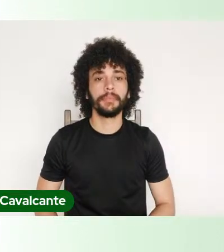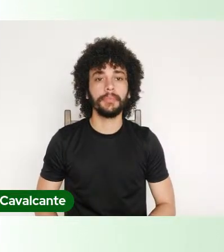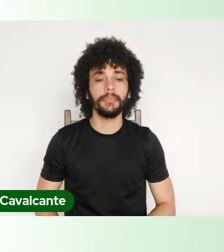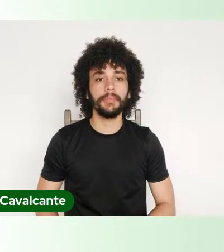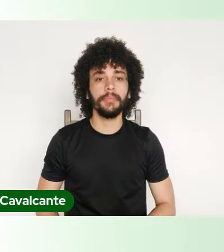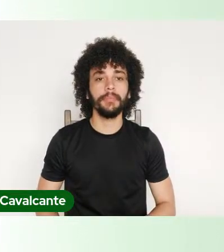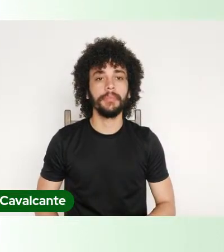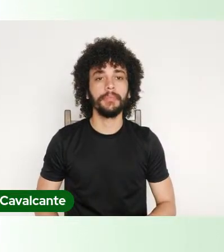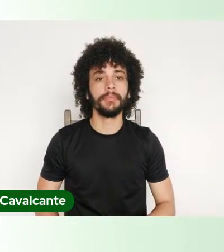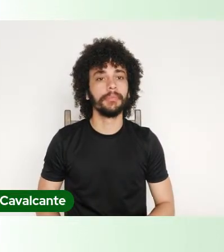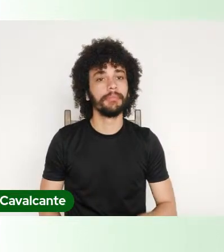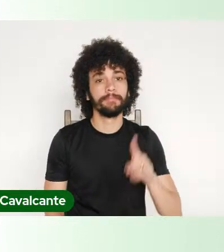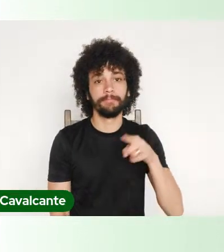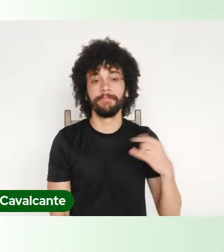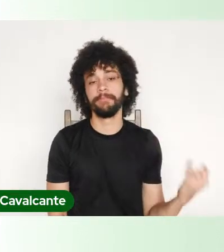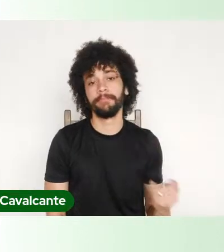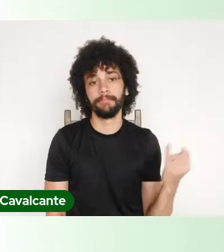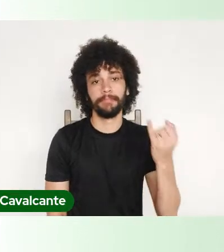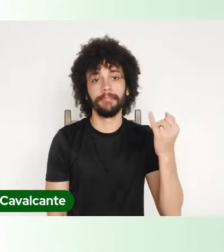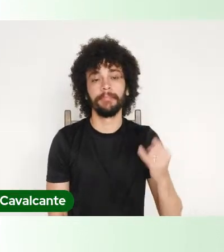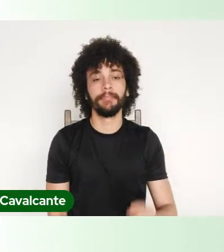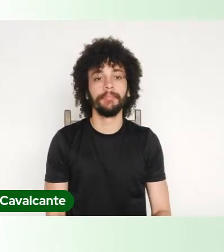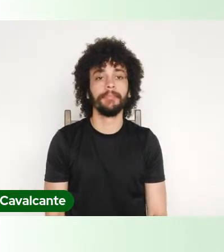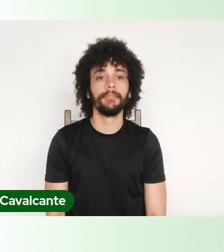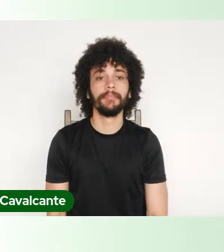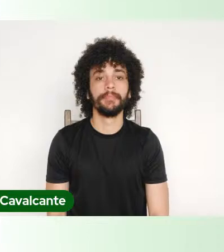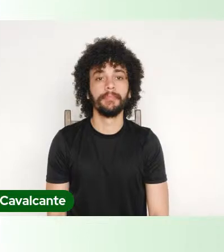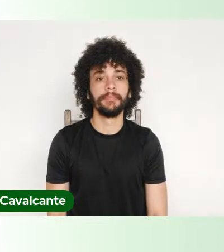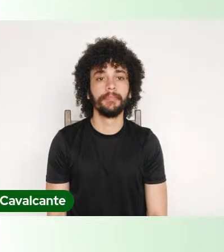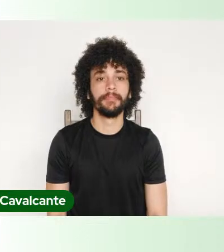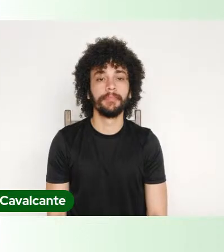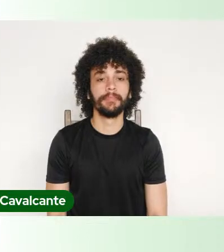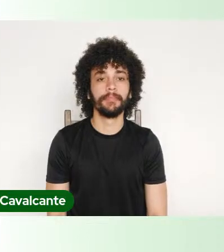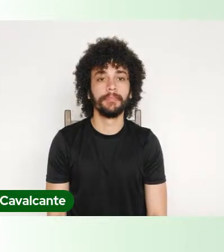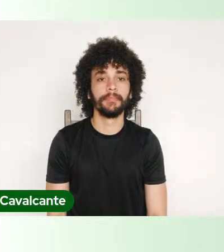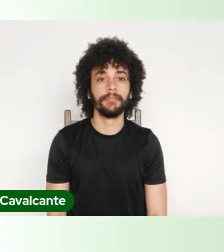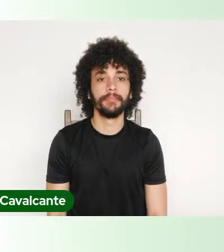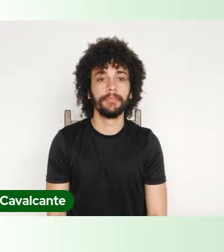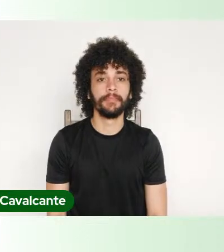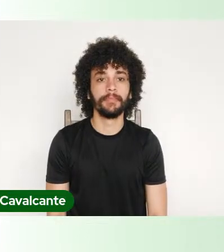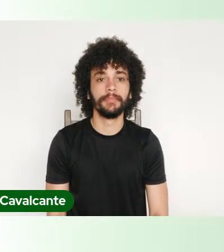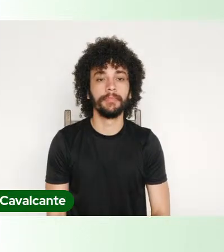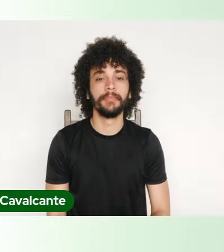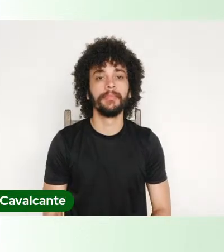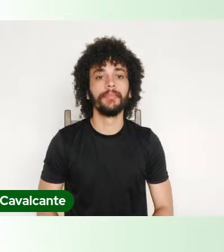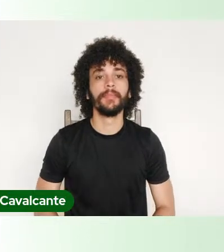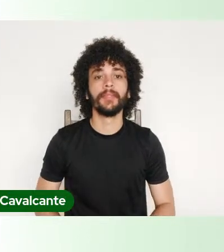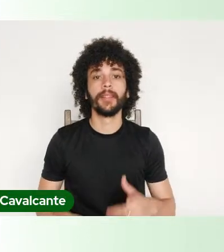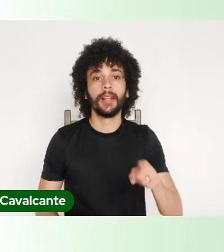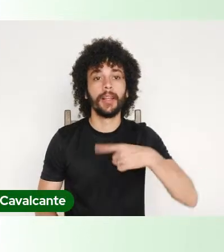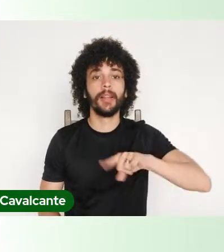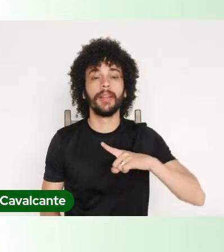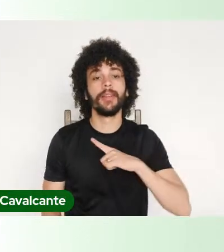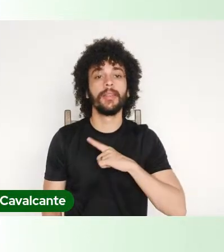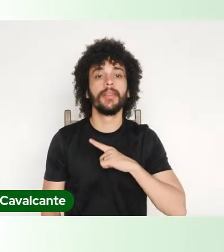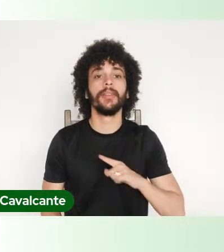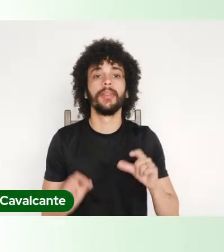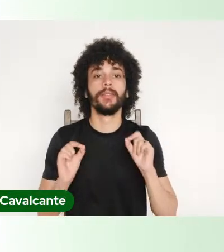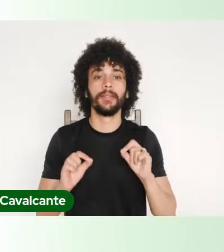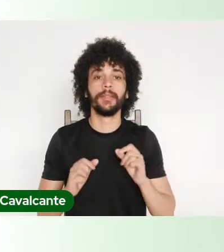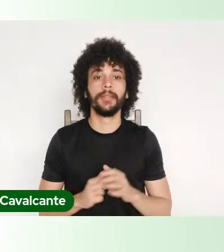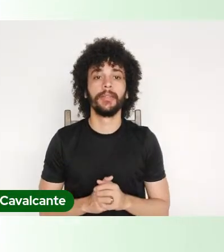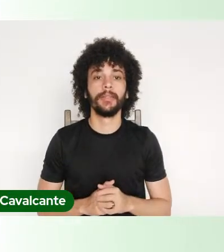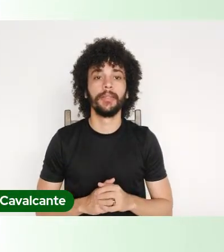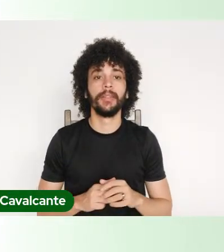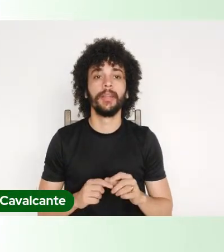que é fundamental para que nós viemos, a quem nós servimos e a